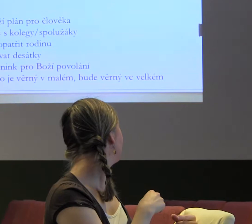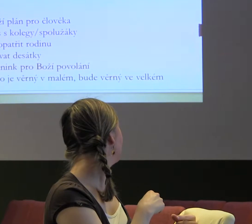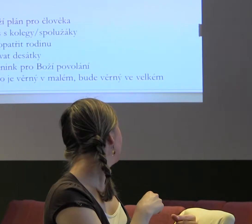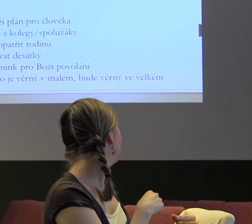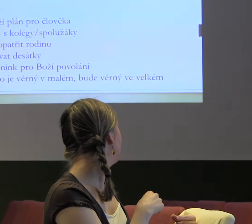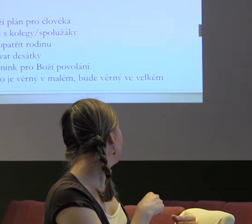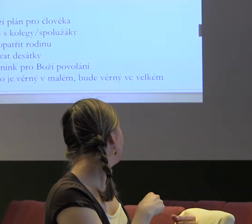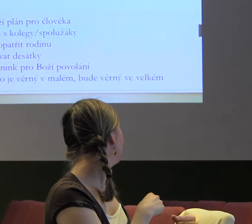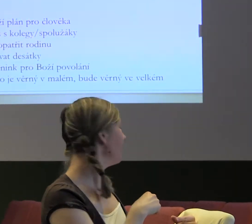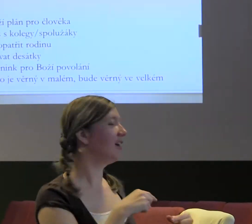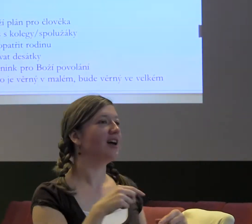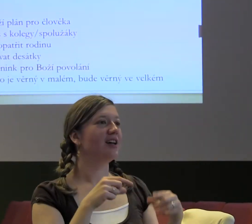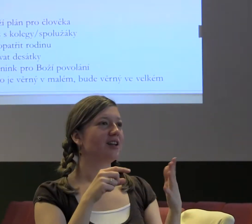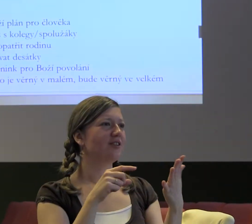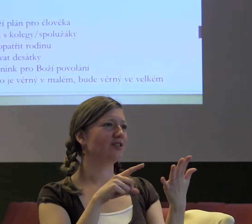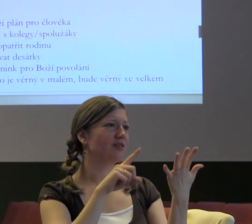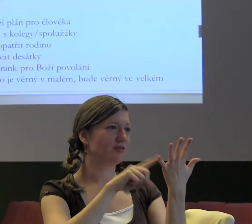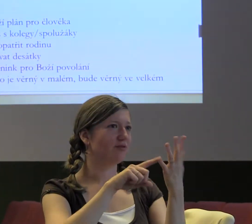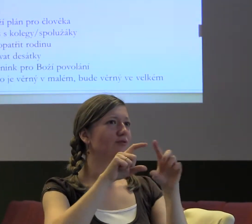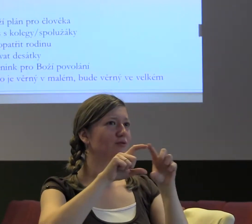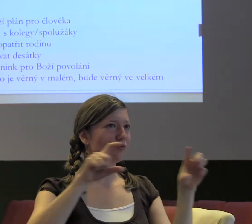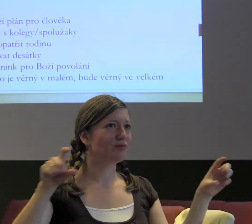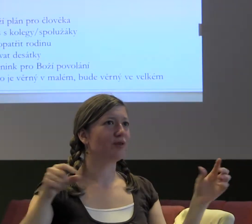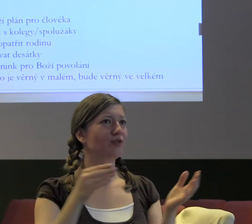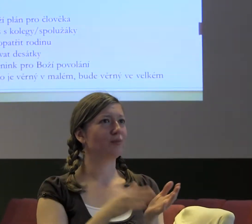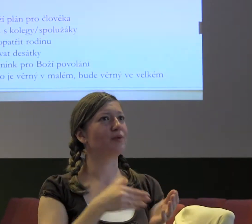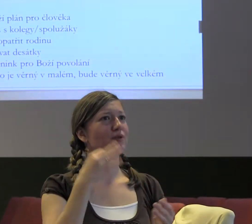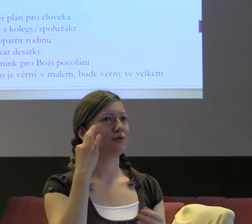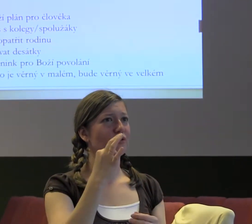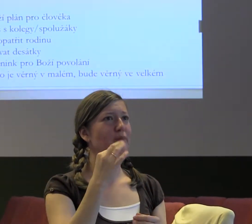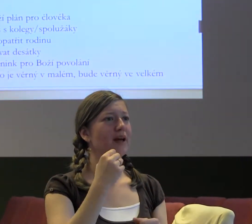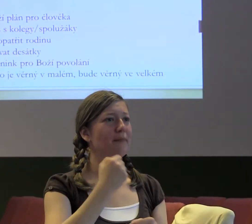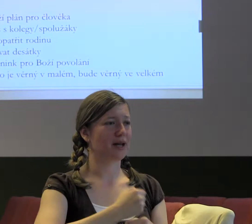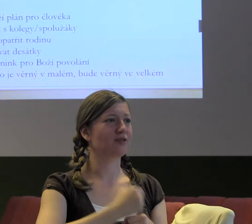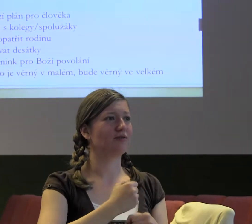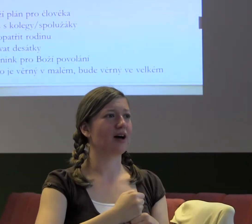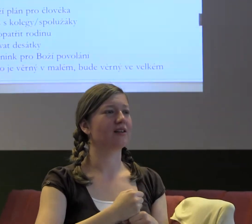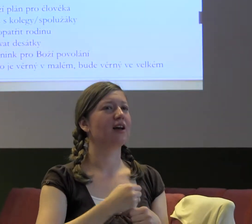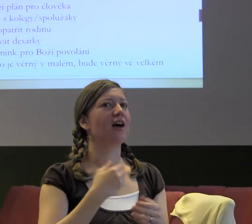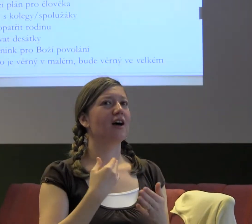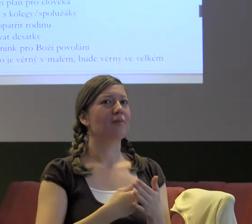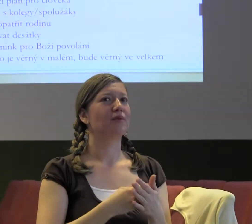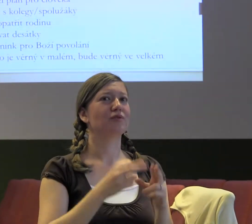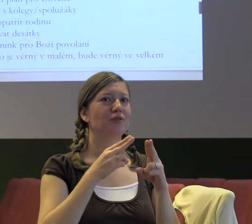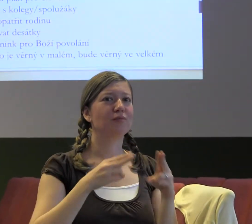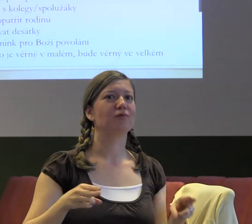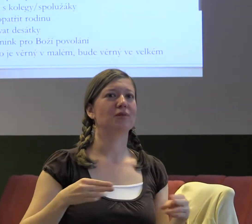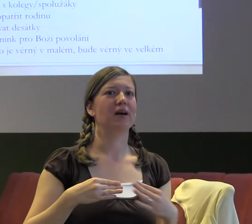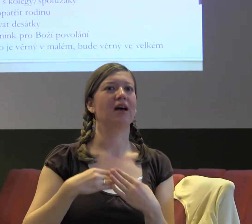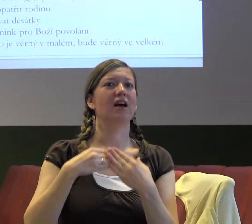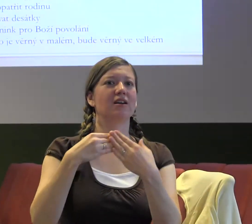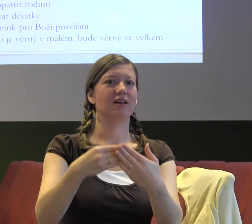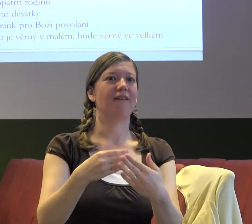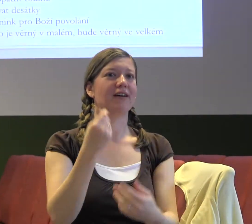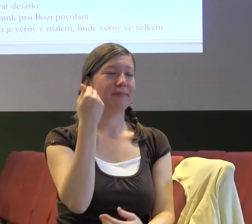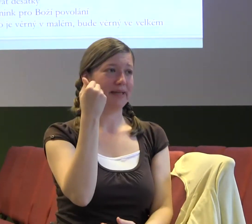říct, a to je dávat desátky. Někdy lidi, co nechodí do církve nebo moc se o to nezajímají, tak se pletou desátky a odpustky. V nás